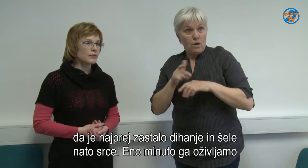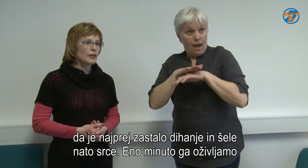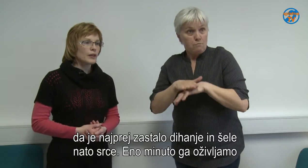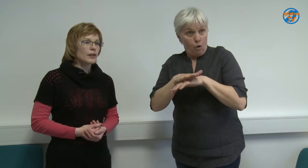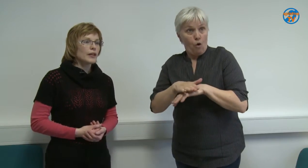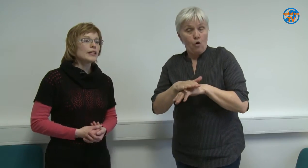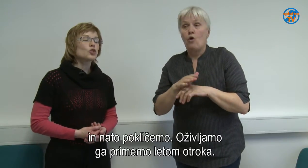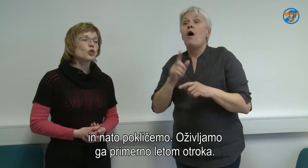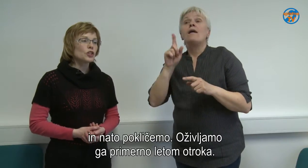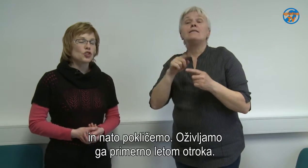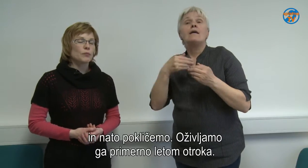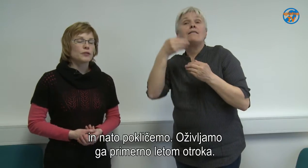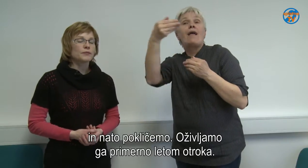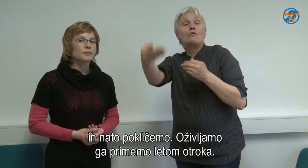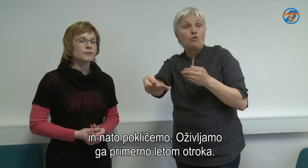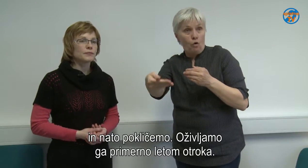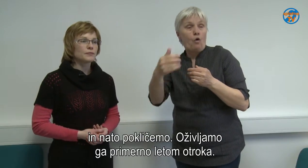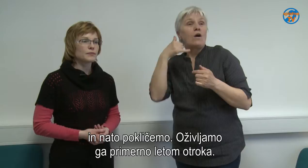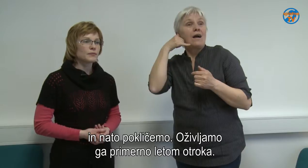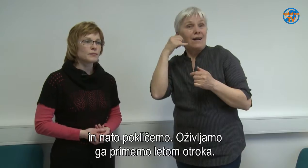in na to kličemo.